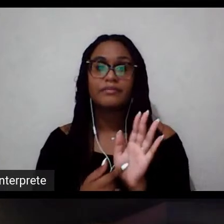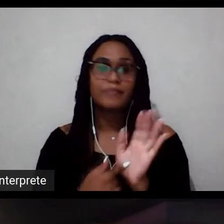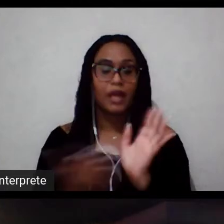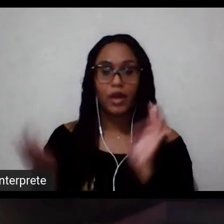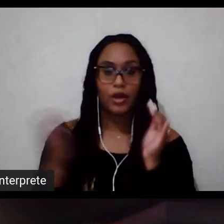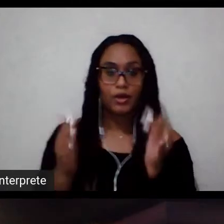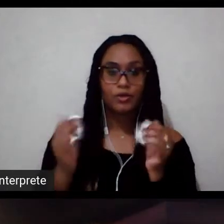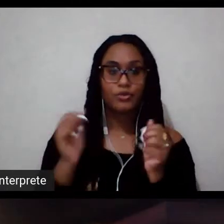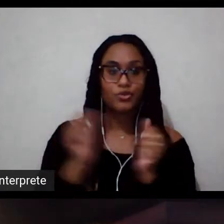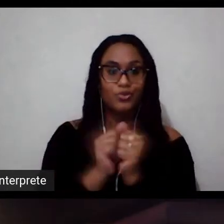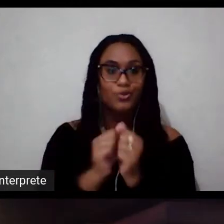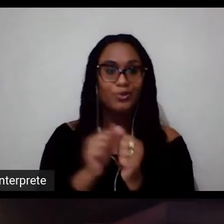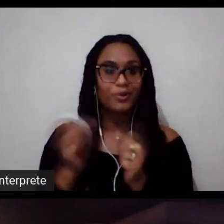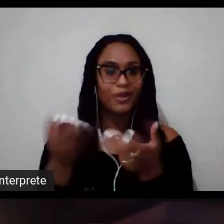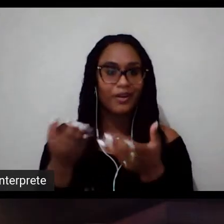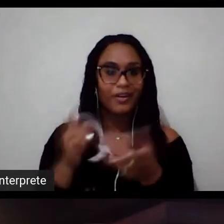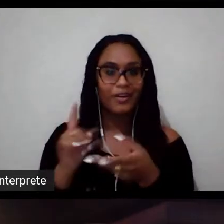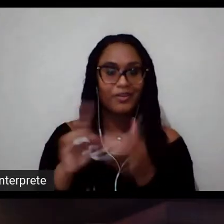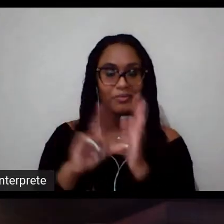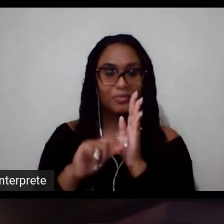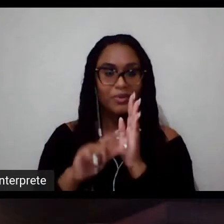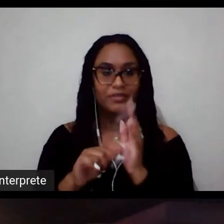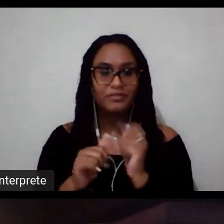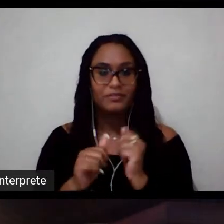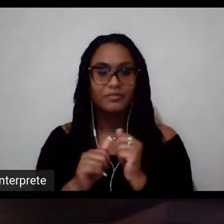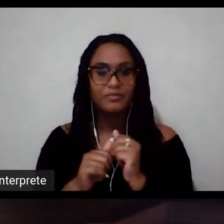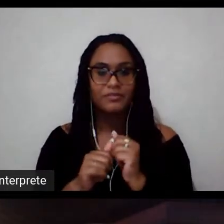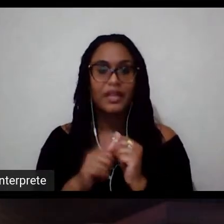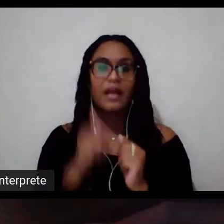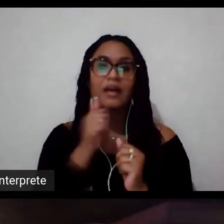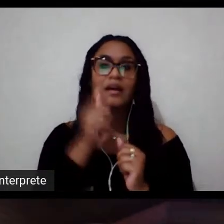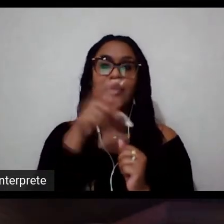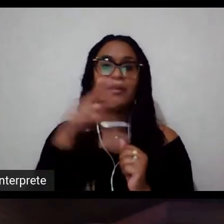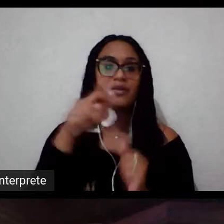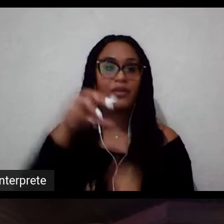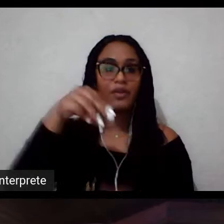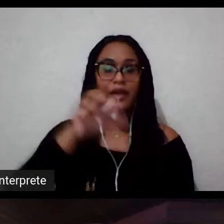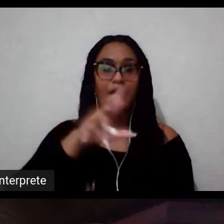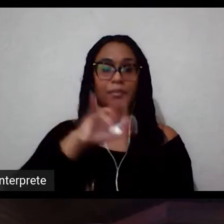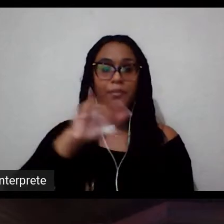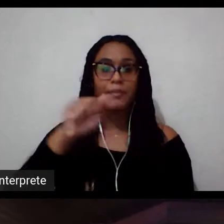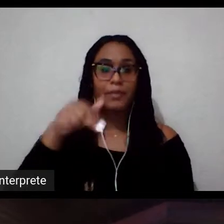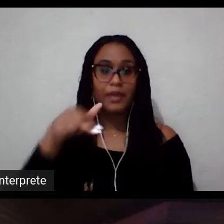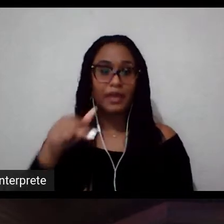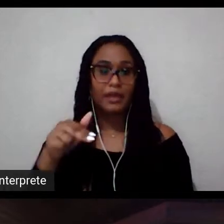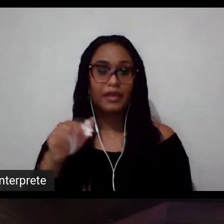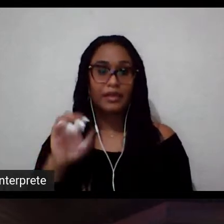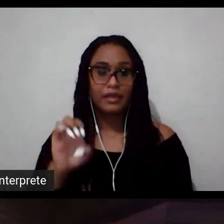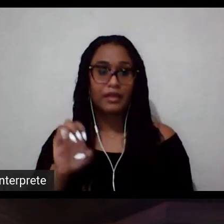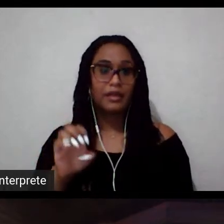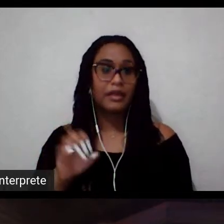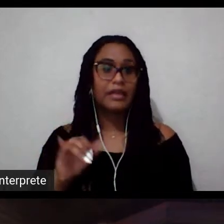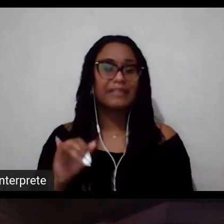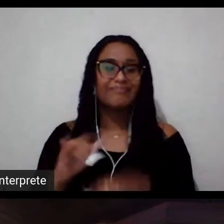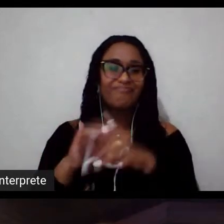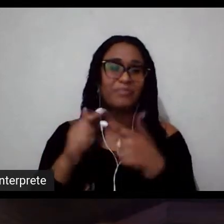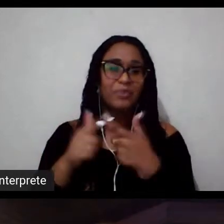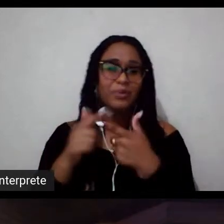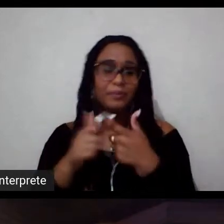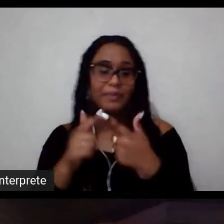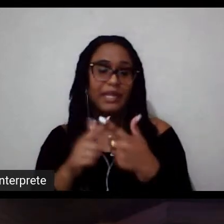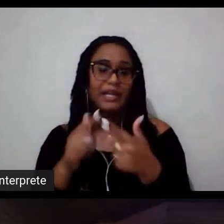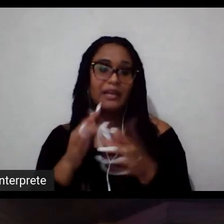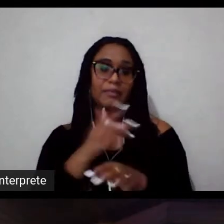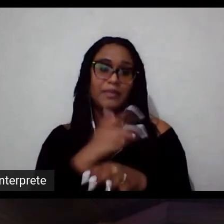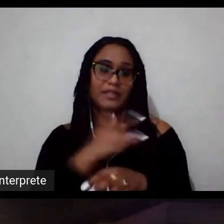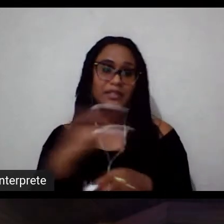outra palestrante, a professora Mariana Ipizani, teve um problema de saúde, o pai dela foi internado às pressas ontem à noite, ela